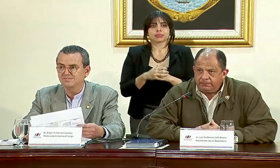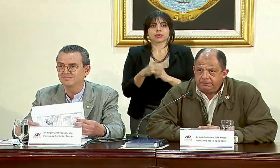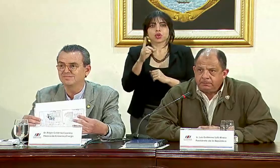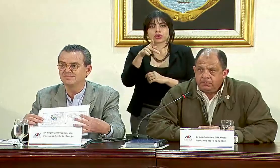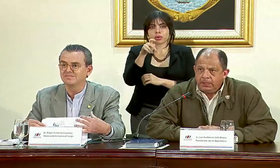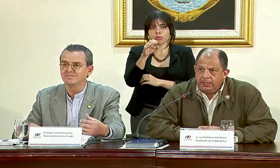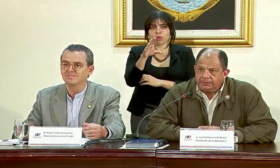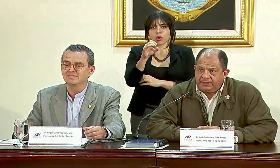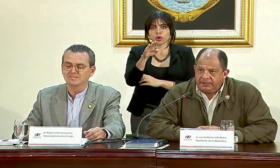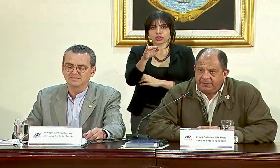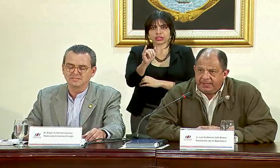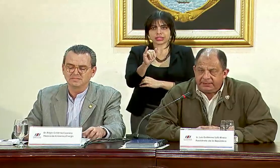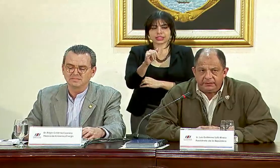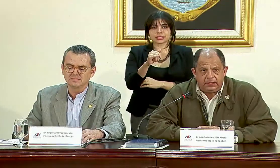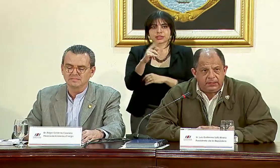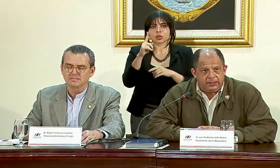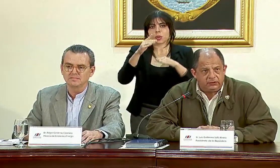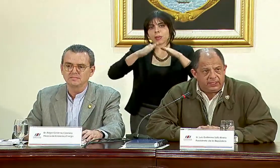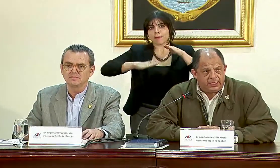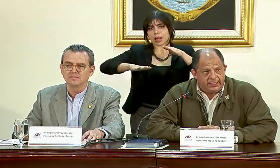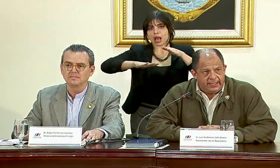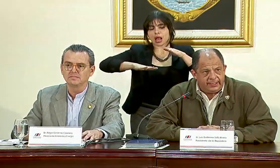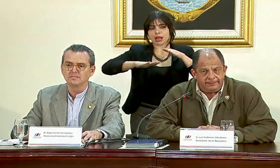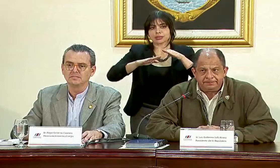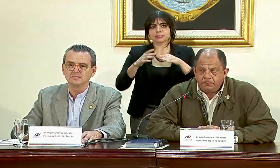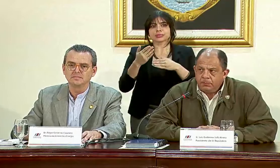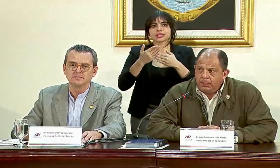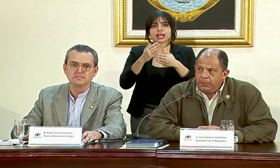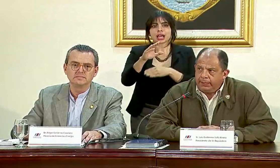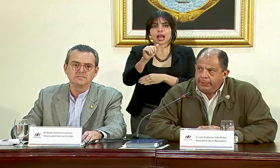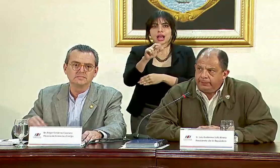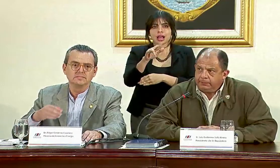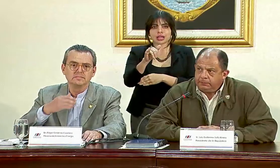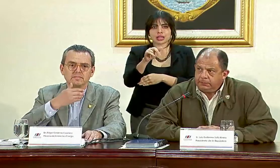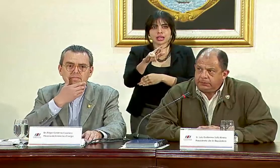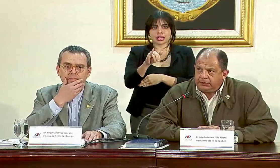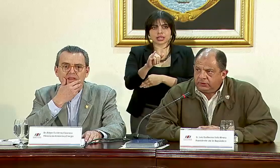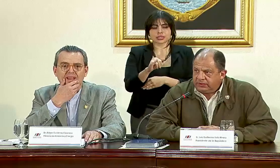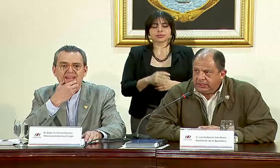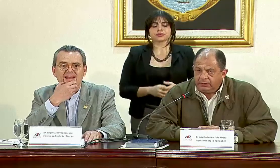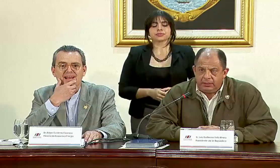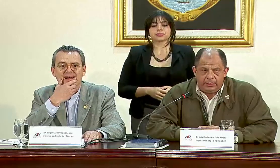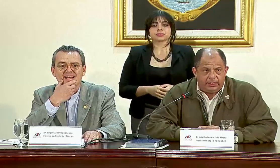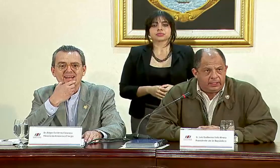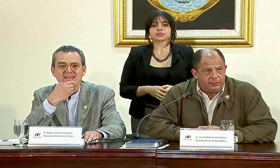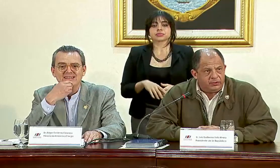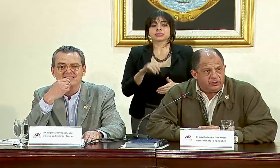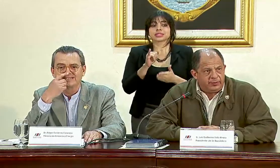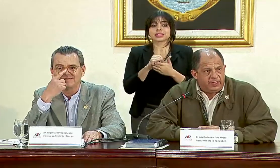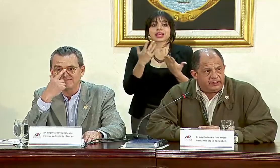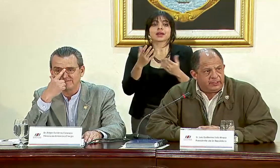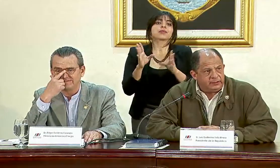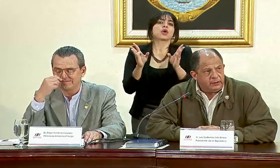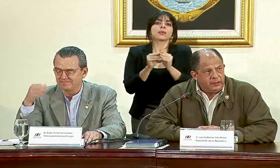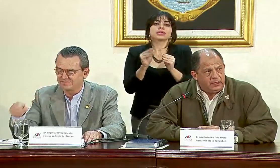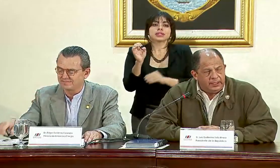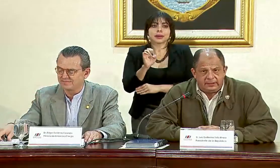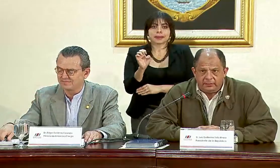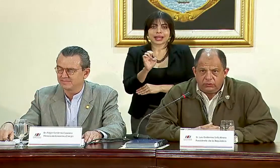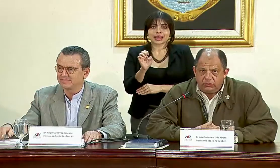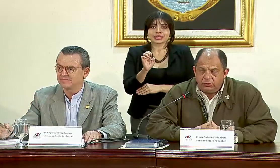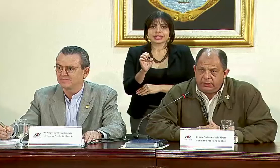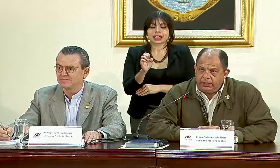Pocosí y las partes bajas, en la zona de Cariari. Tanto así que la Comisión de Emergencias